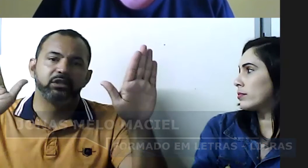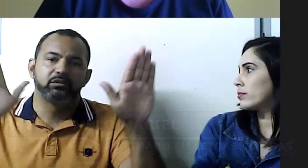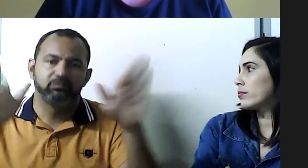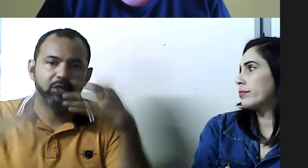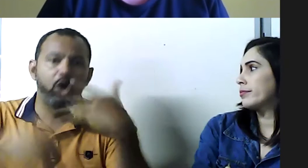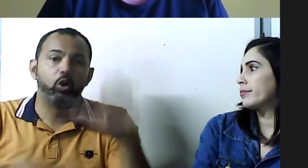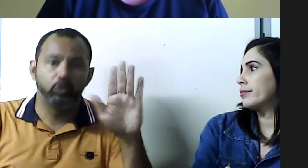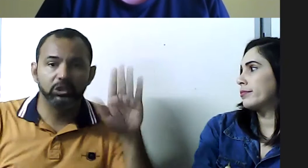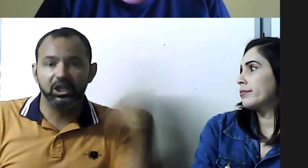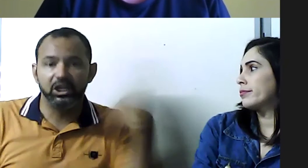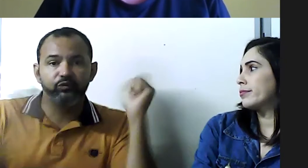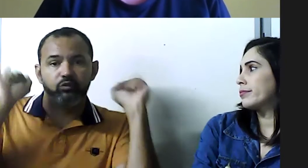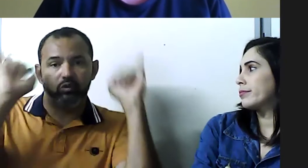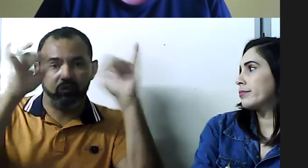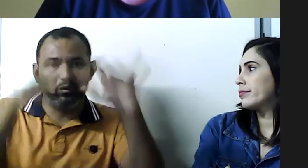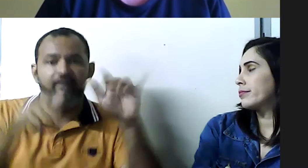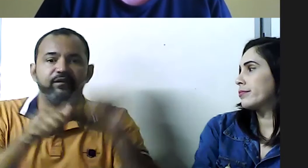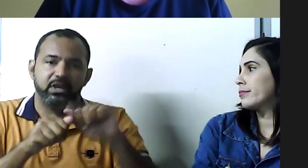Libras,